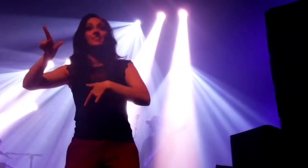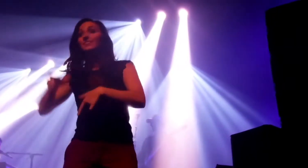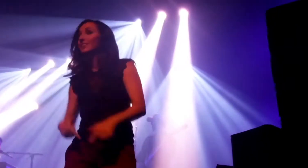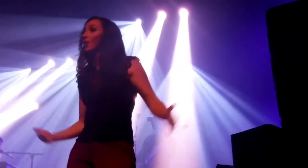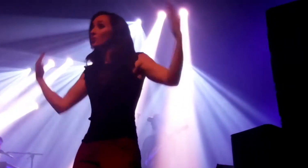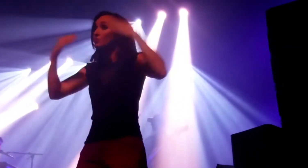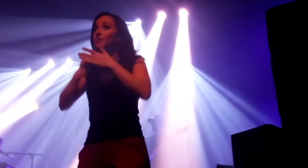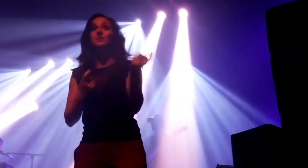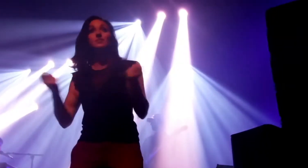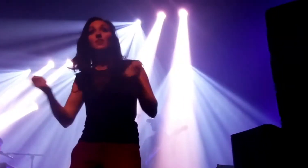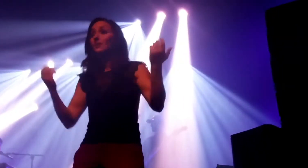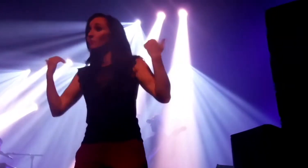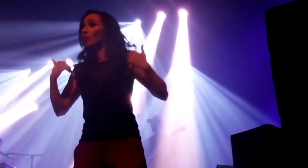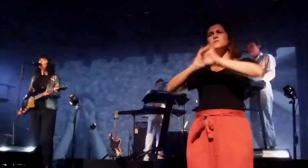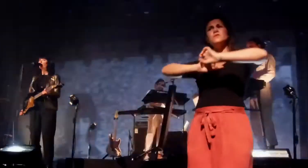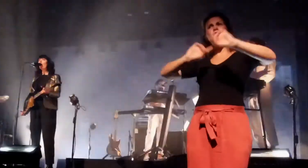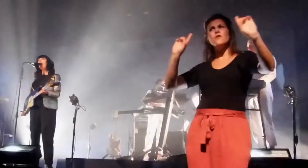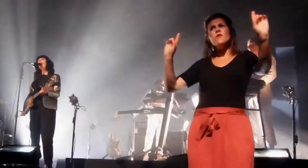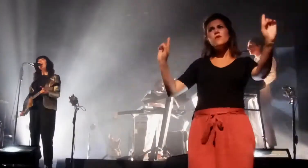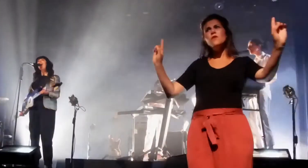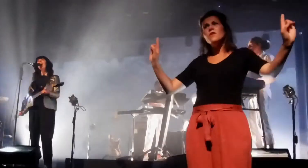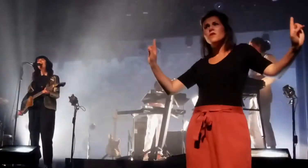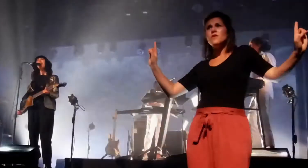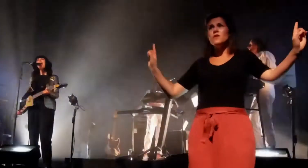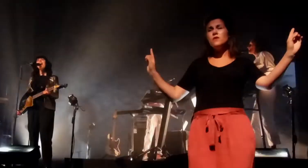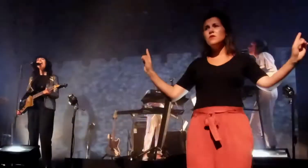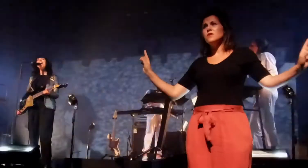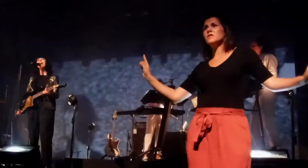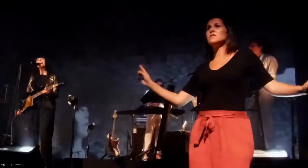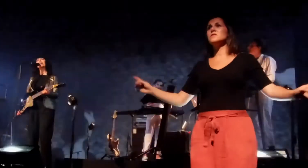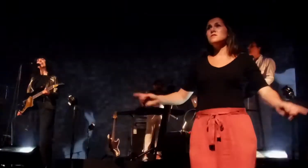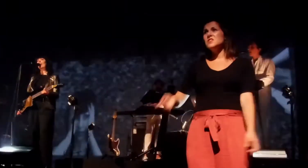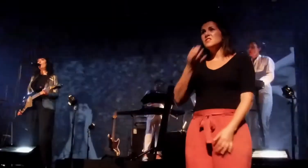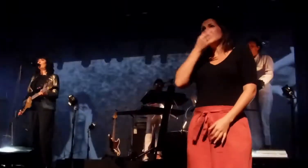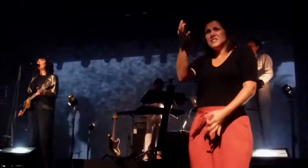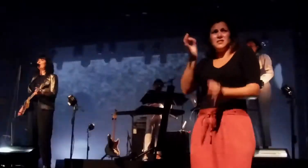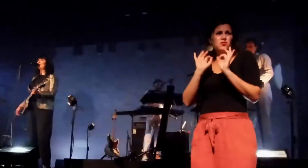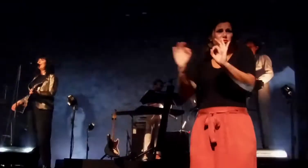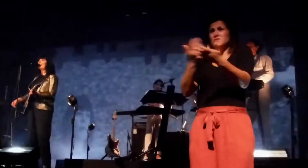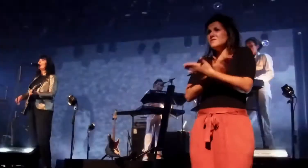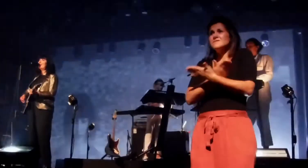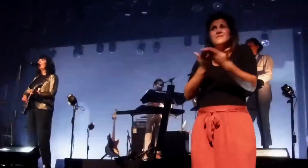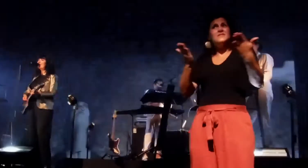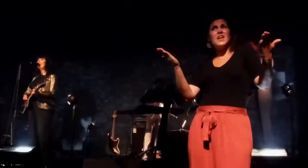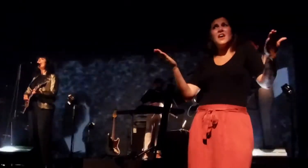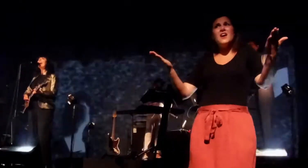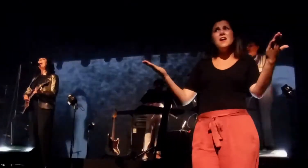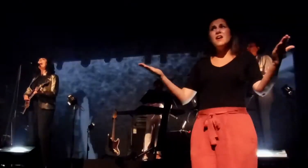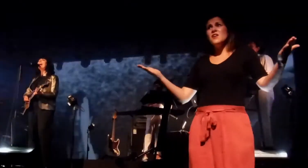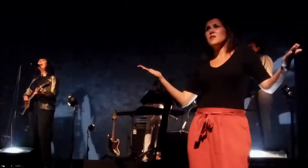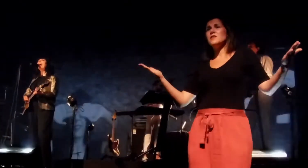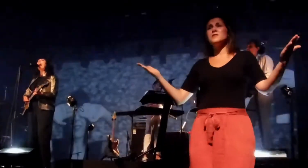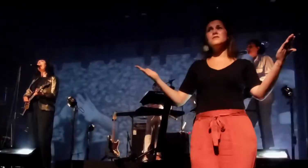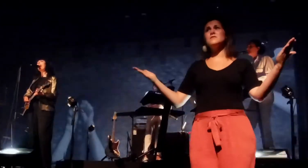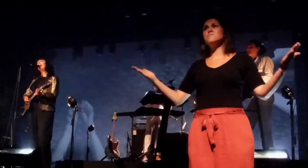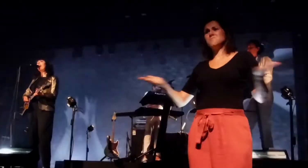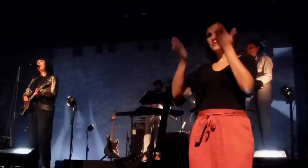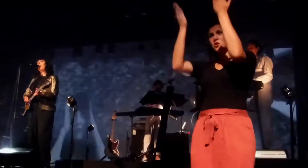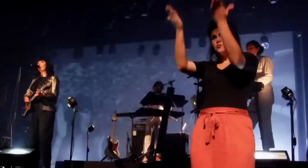'appartient, moi je veux Je dis ça comme ça, ne faites pas